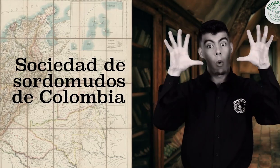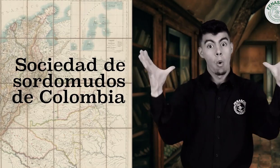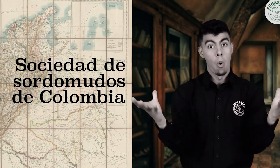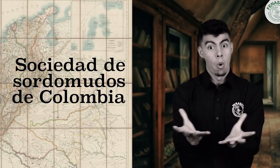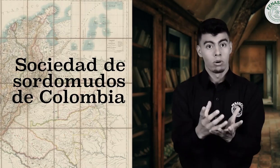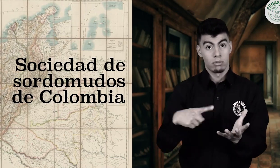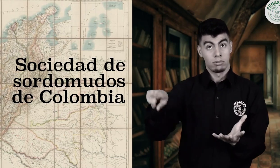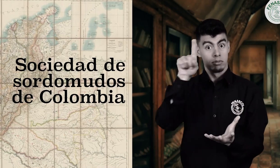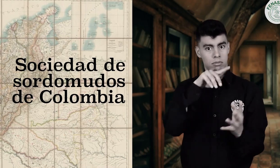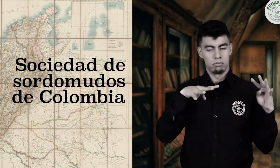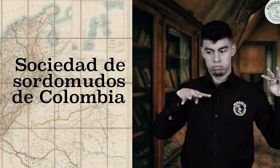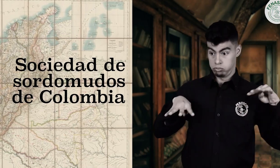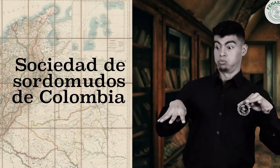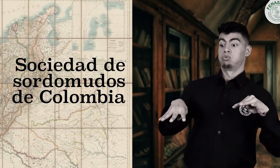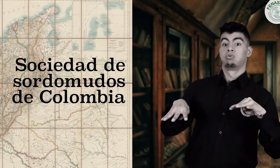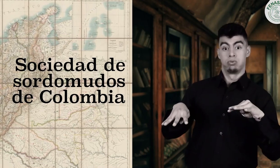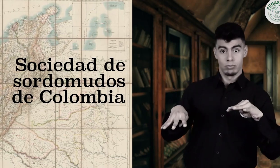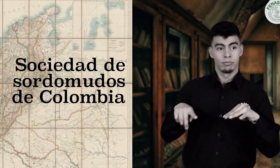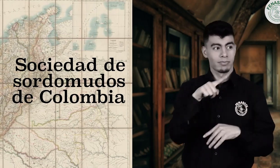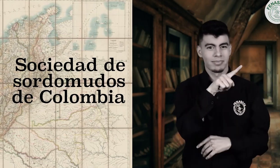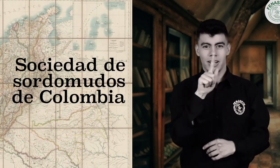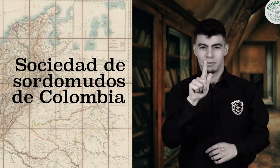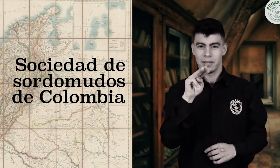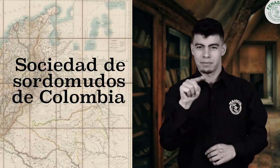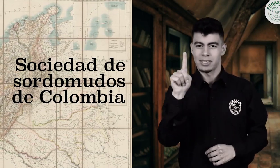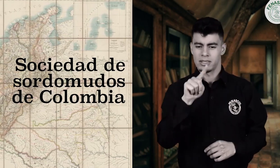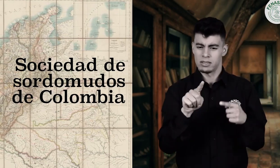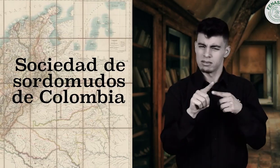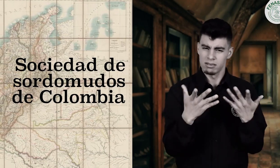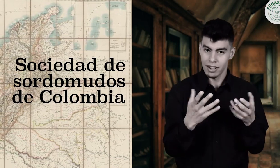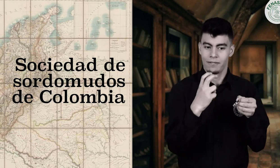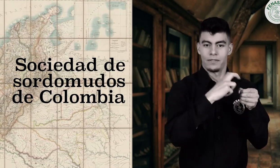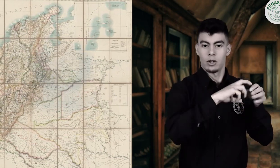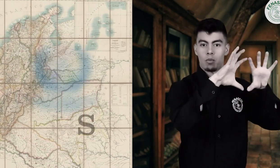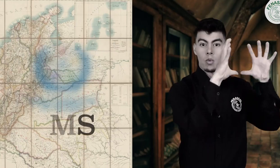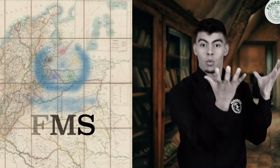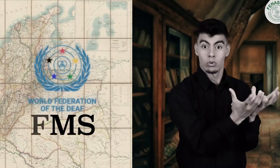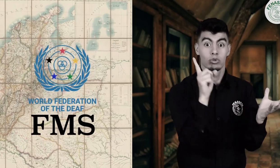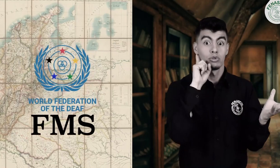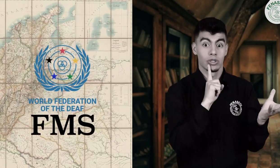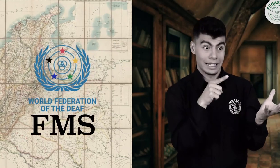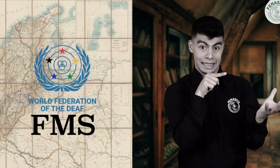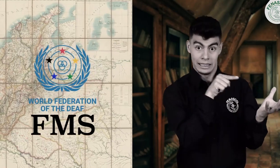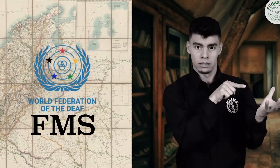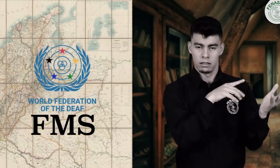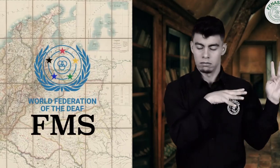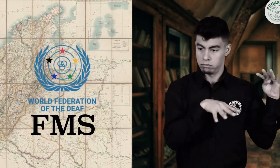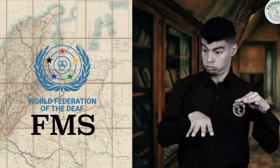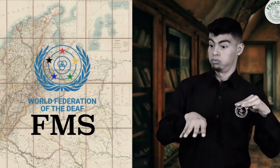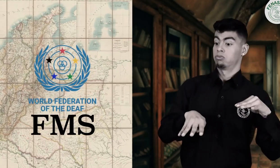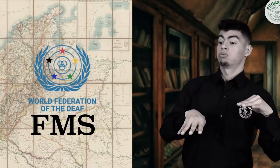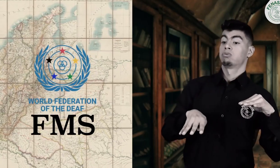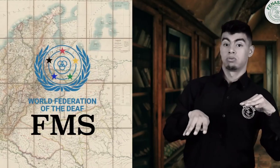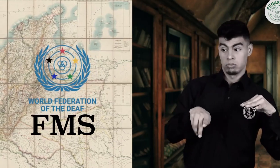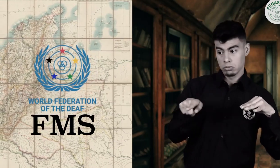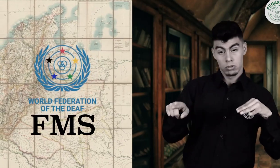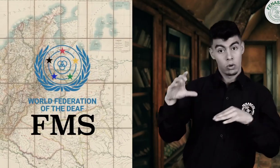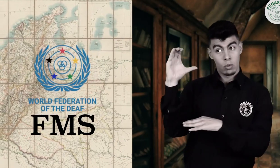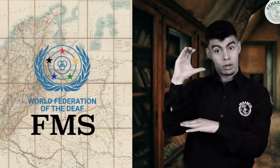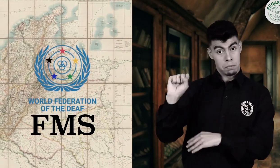todo el mundo, la FMS, que es la Federación Mundial de Sordos, en ese momento les otorgó un